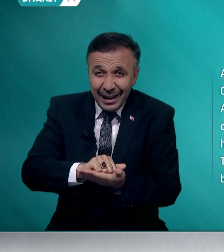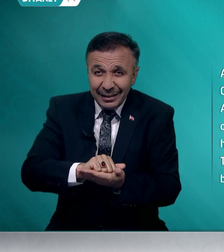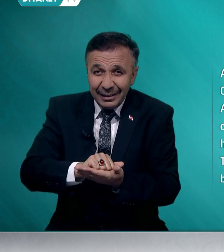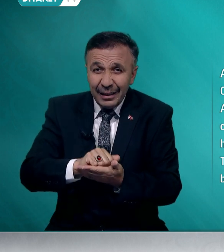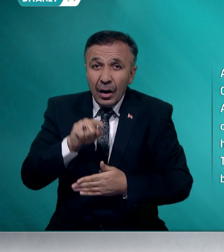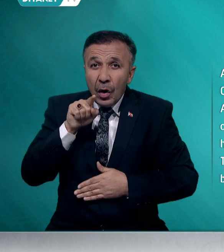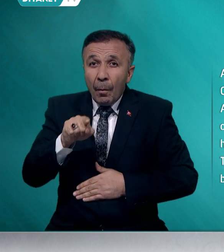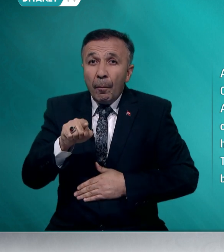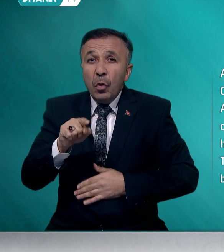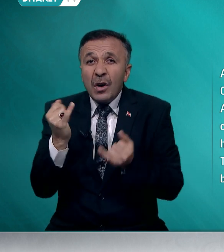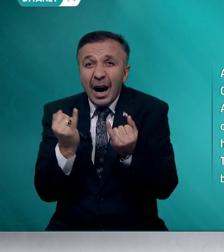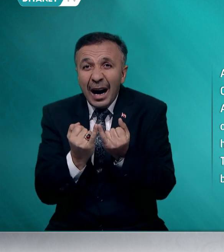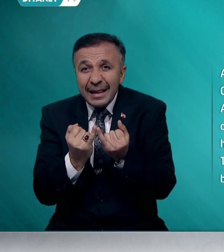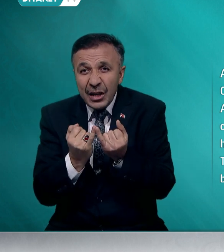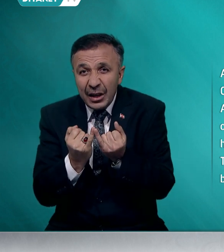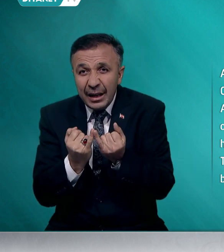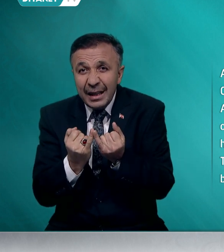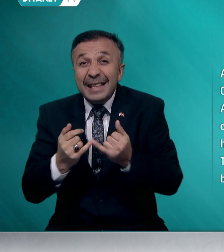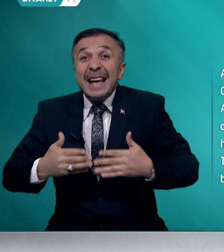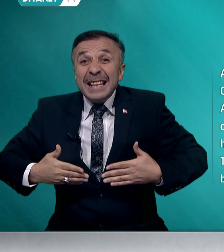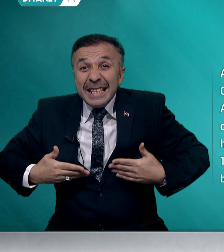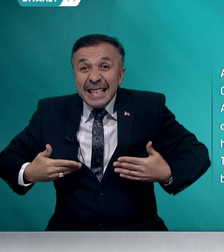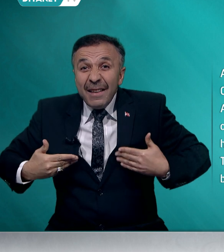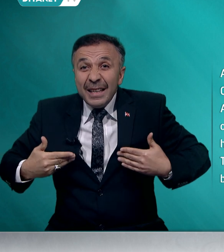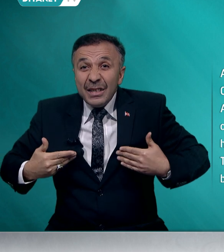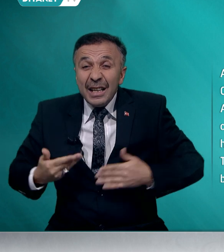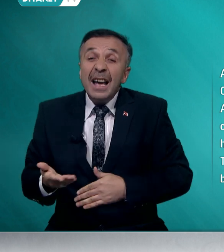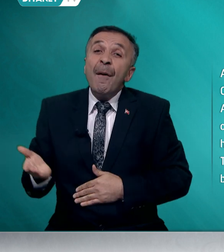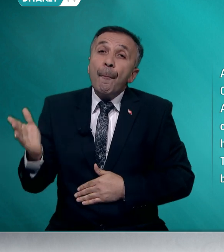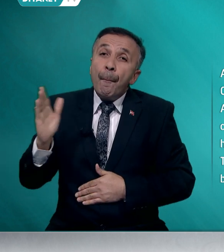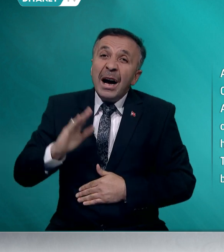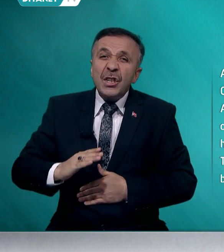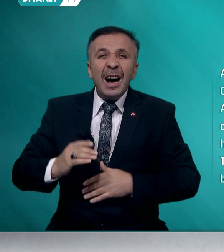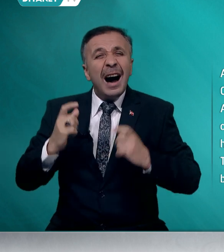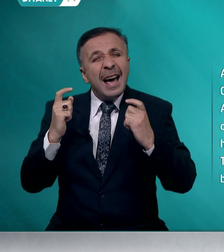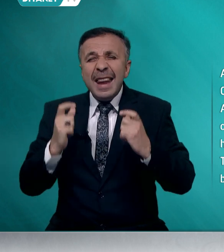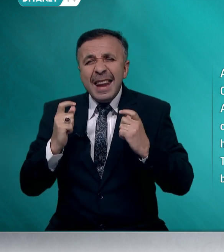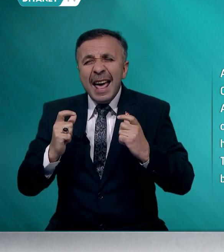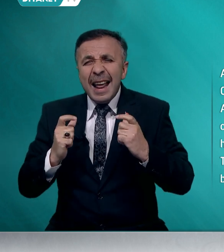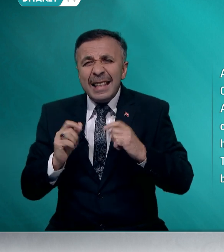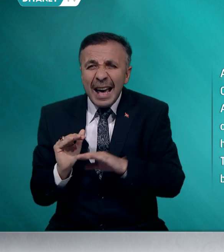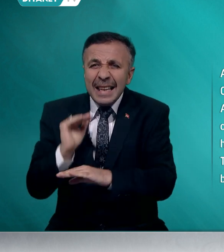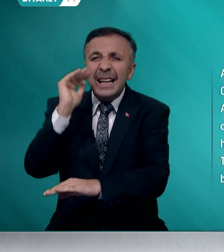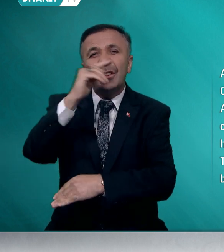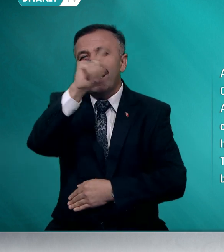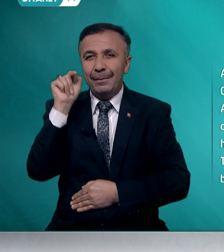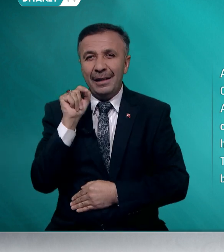bu kardeşliğin sevinci başka nerede yaşanabilir?